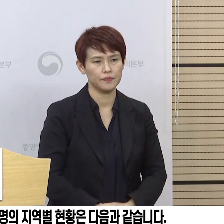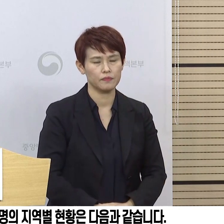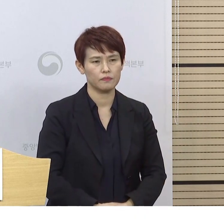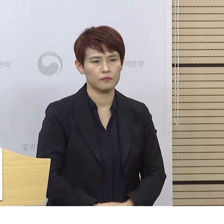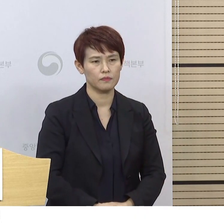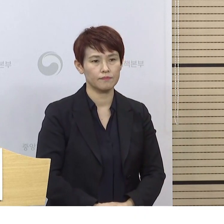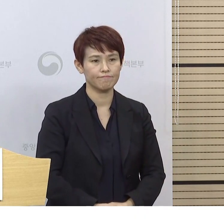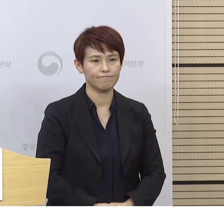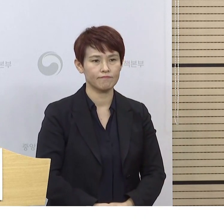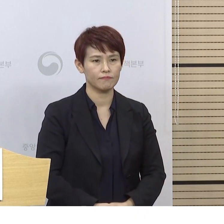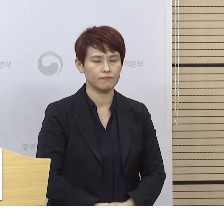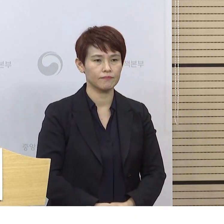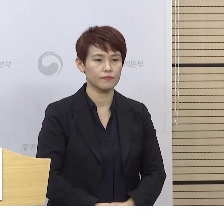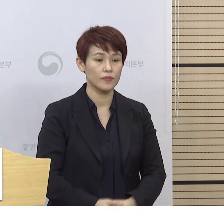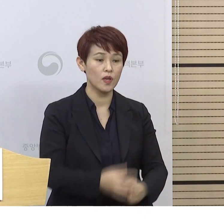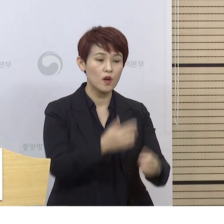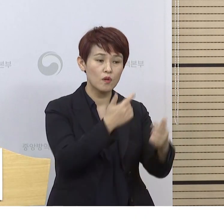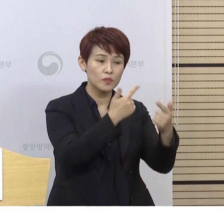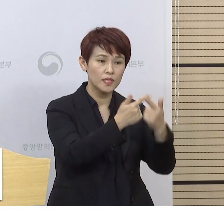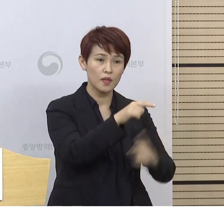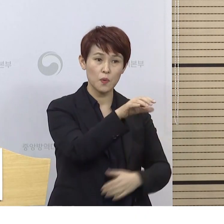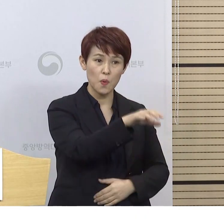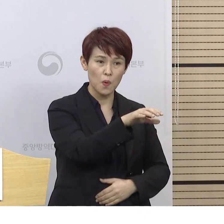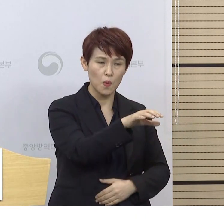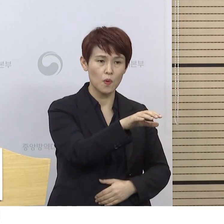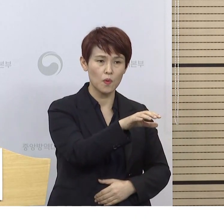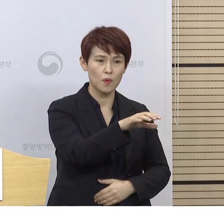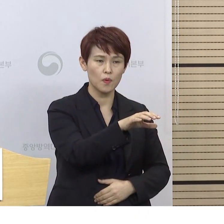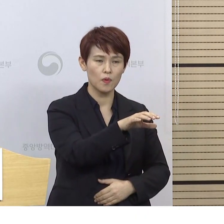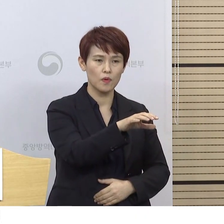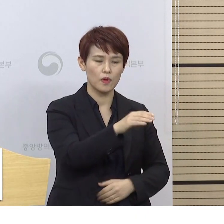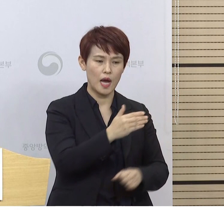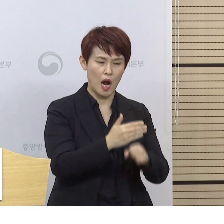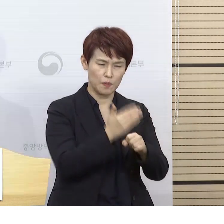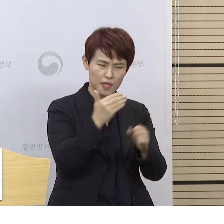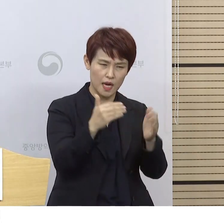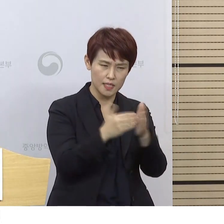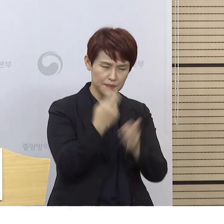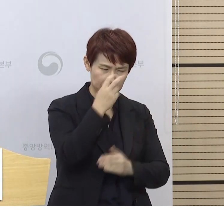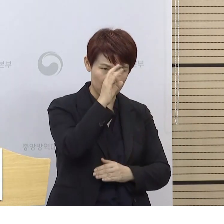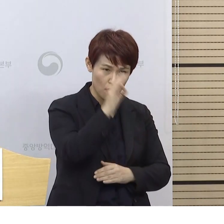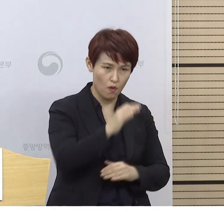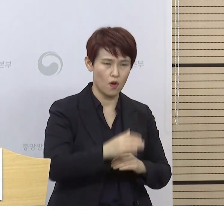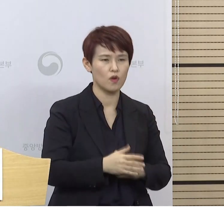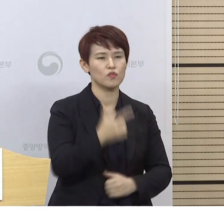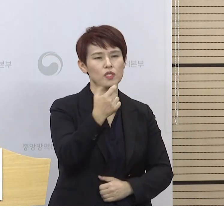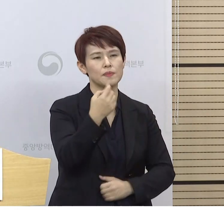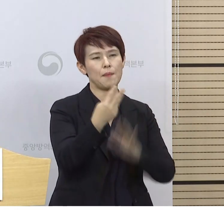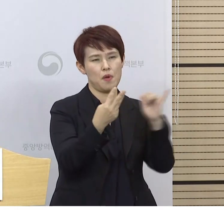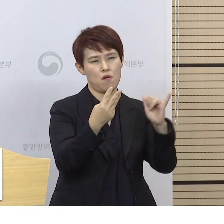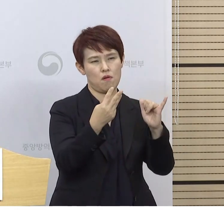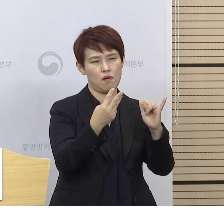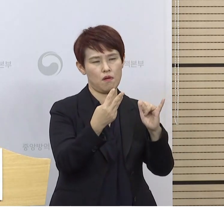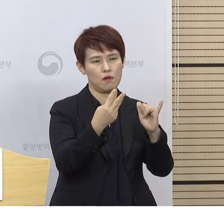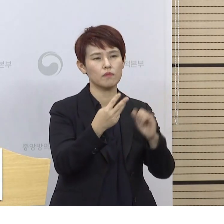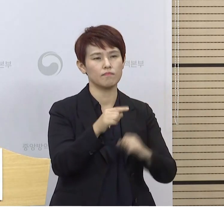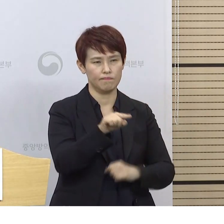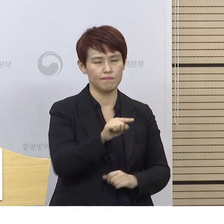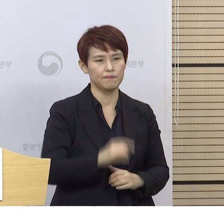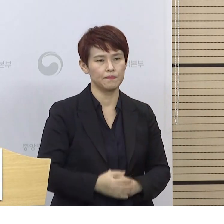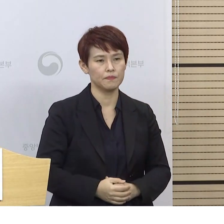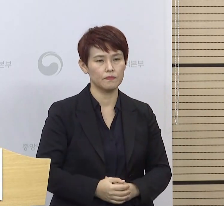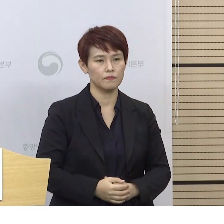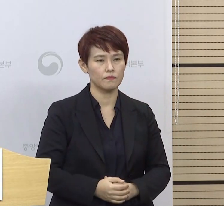또한 부산 지역에서는 금일 오전 9시까지 63명이 확인되었고 이 중에는